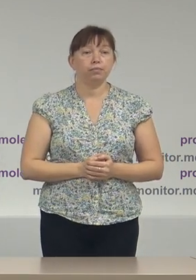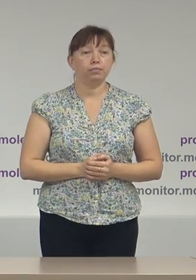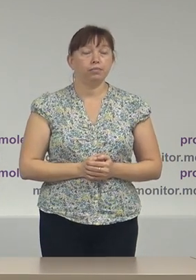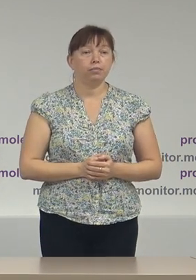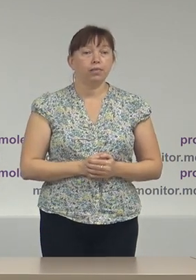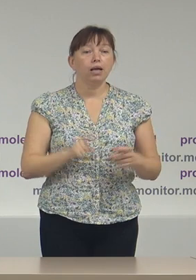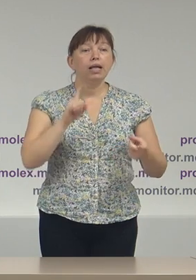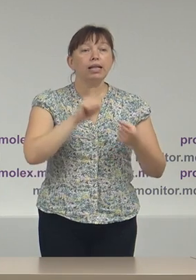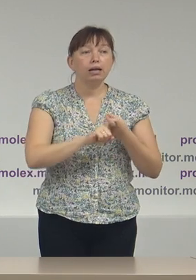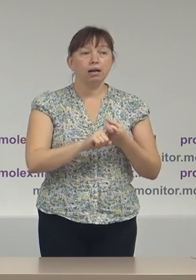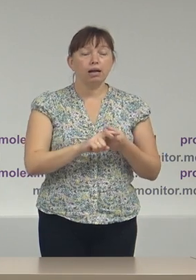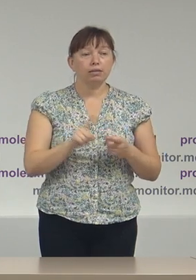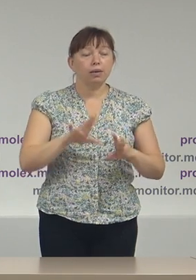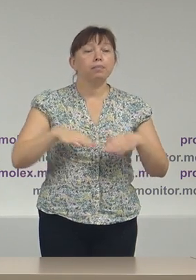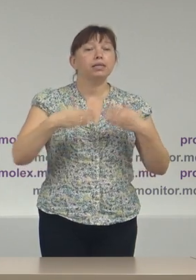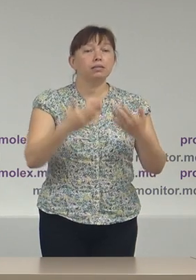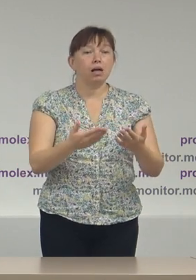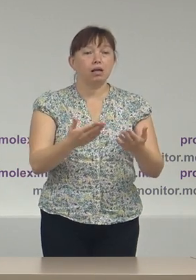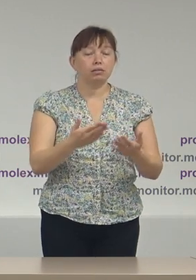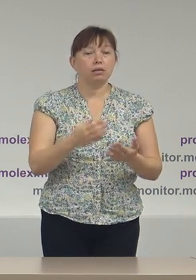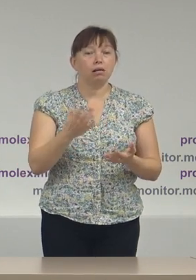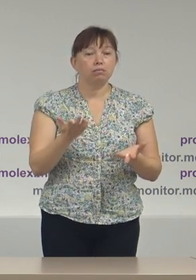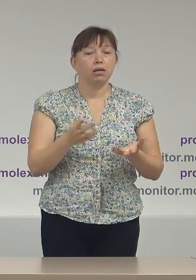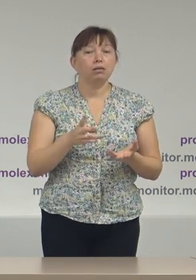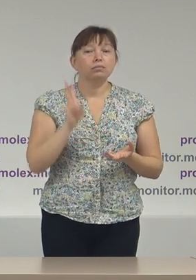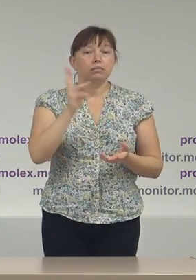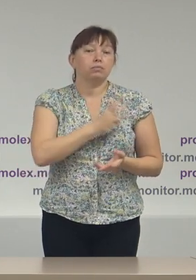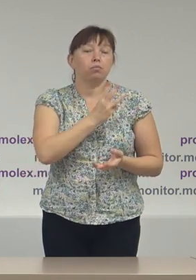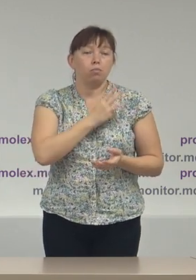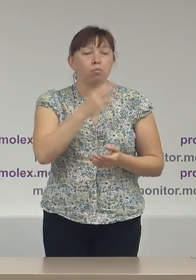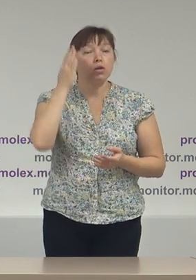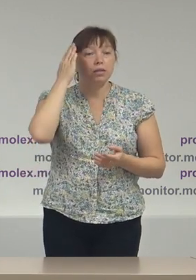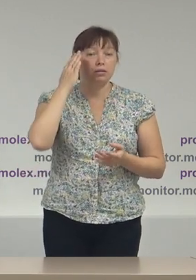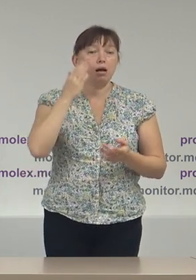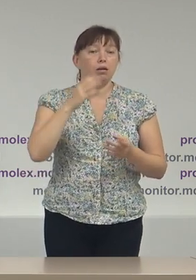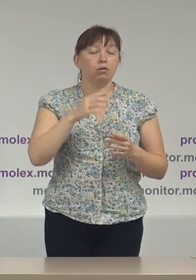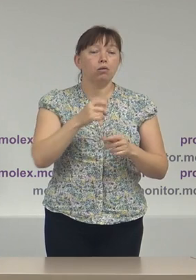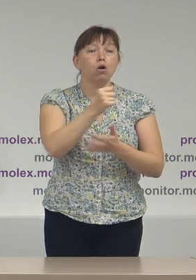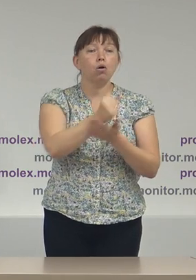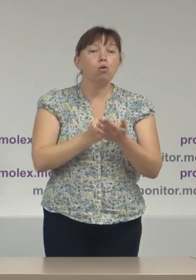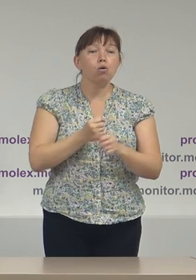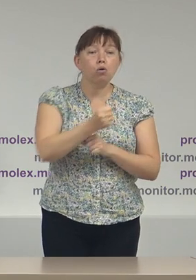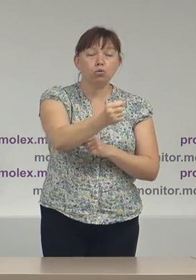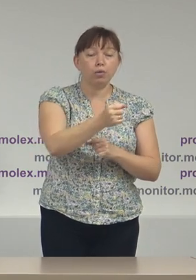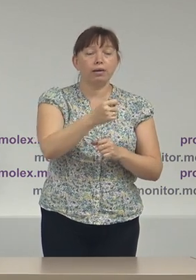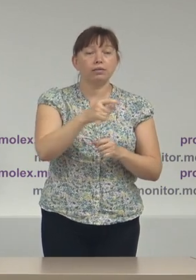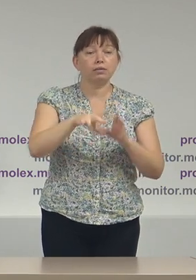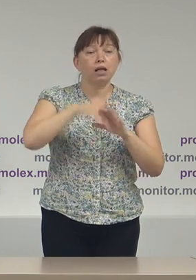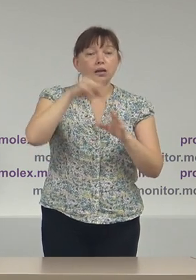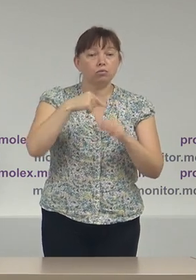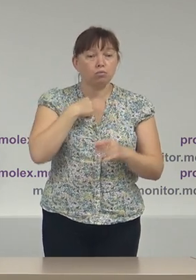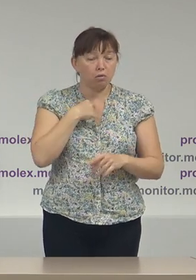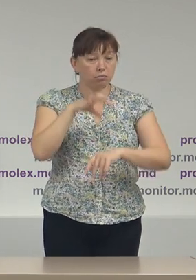Legat de prestația potențialelor concurenței electorale, noi am atestat o scădere